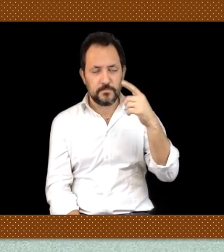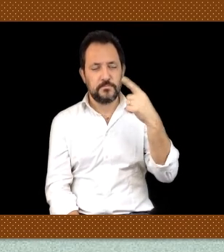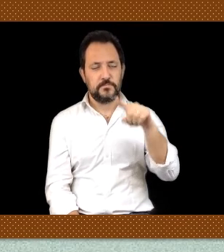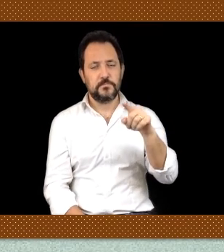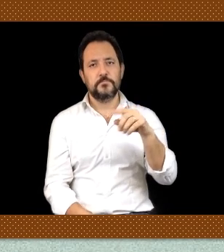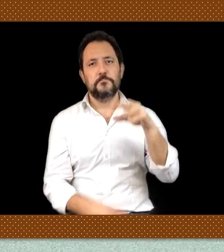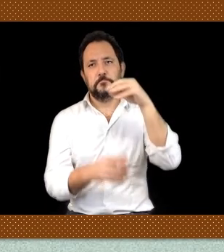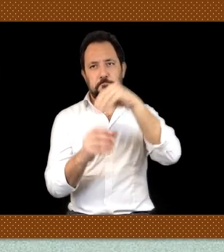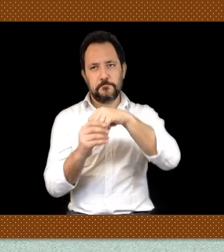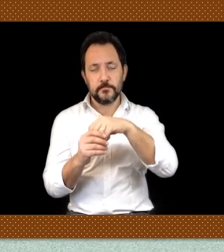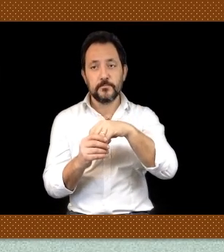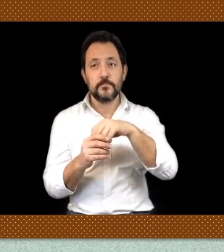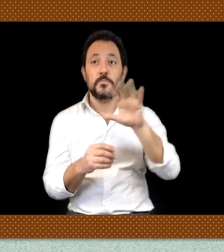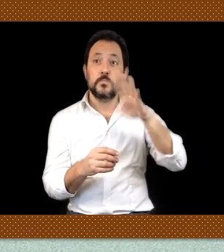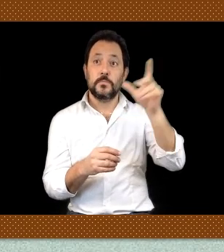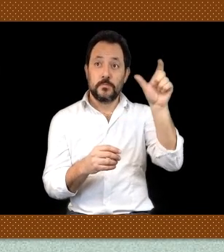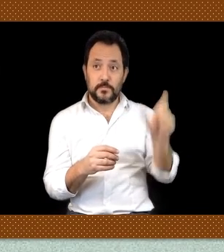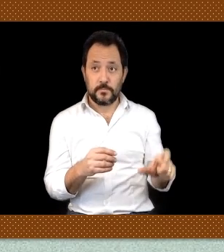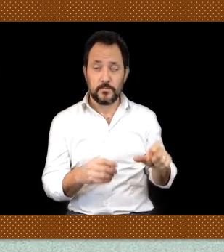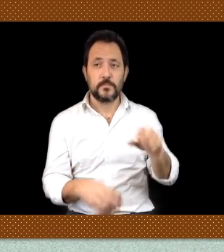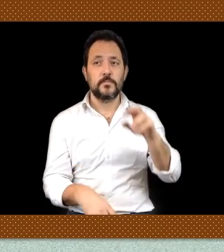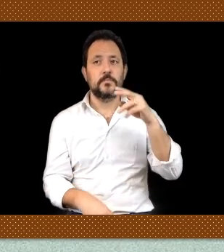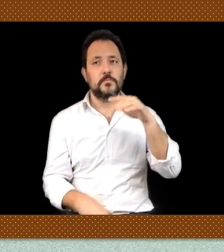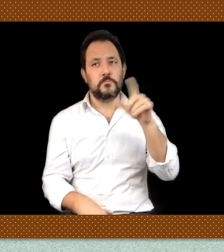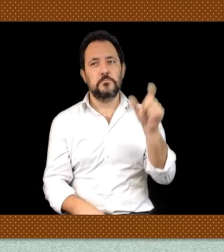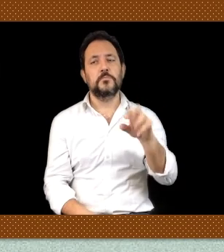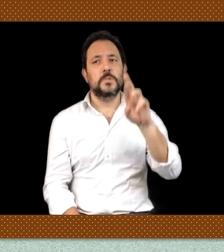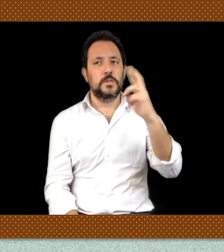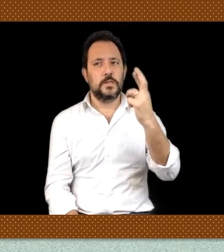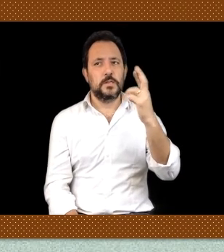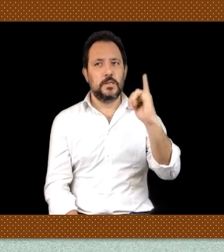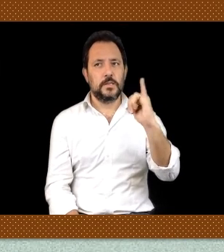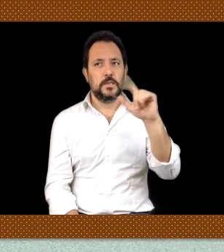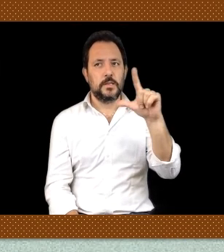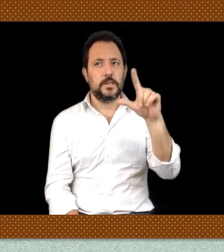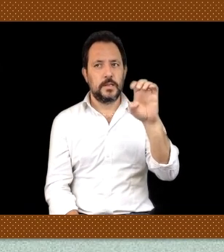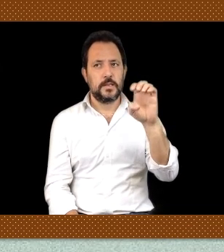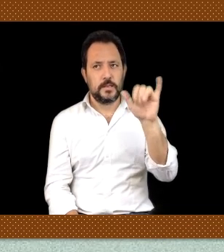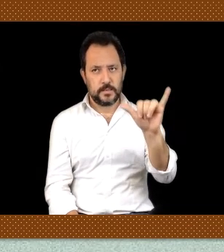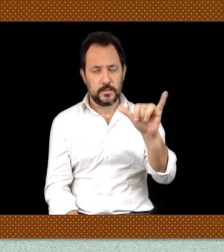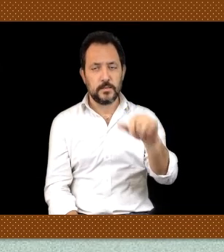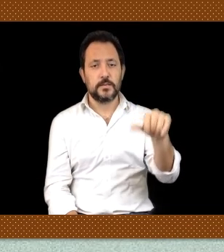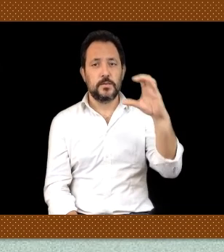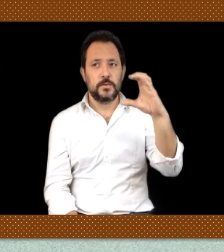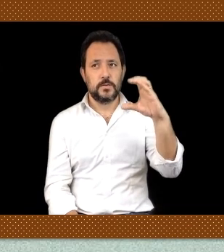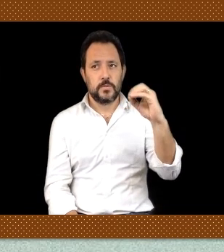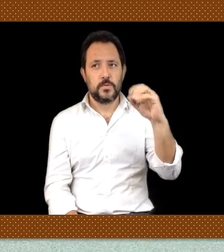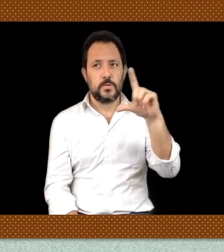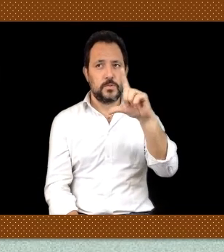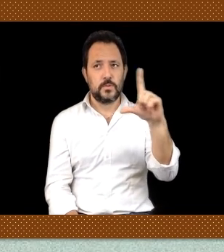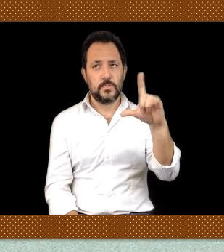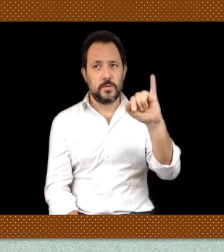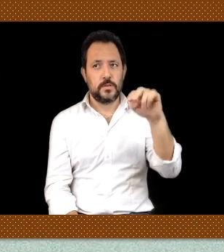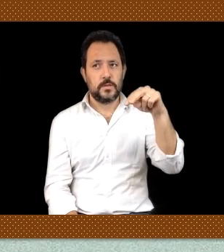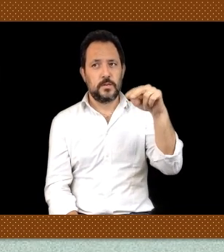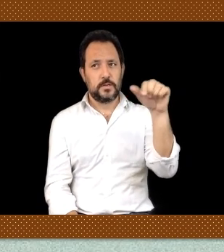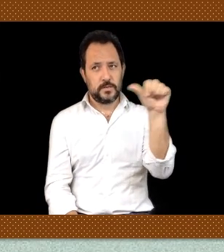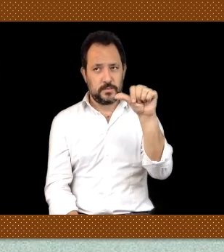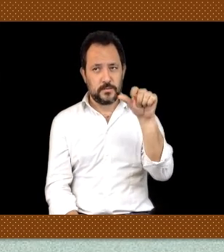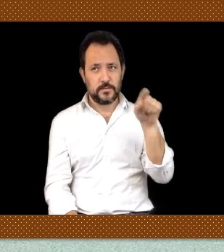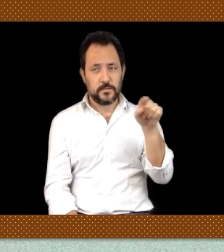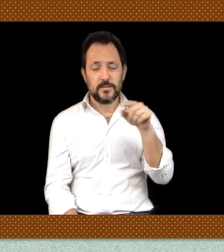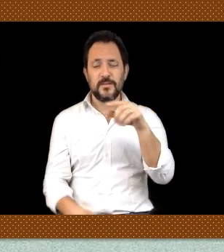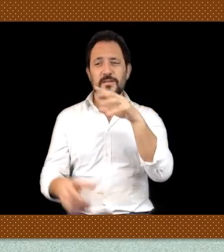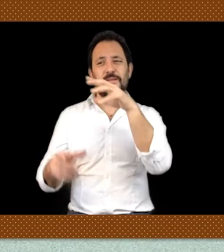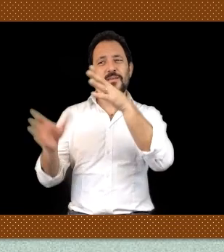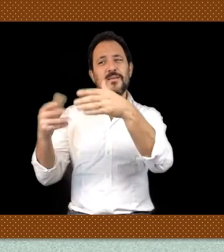da Donna Jo Napoli e Noemi Piva studentessa di lingue all'Università Ca' Foscari di Venezia che